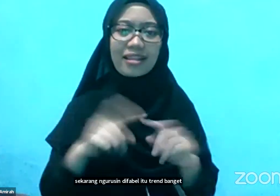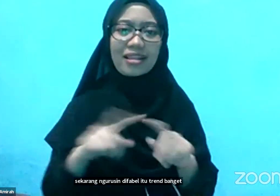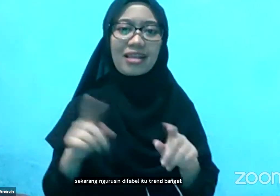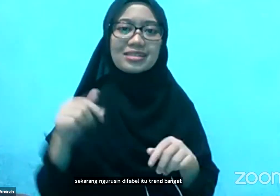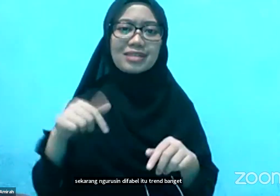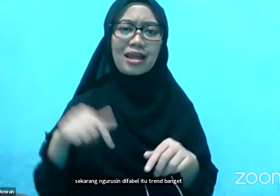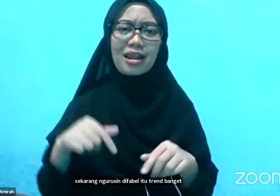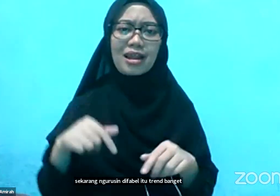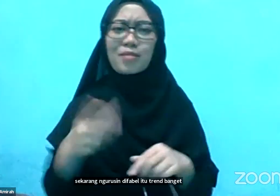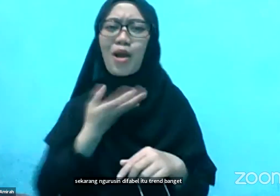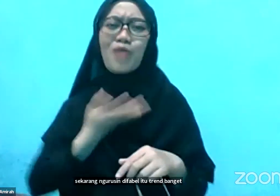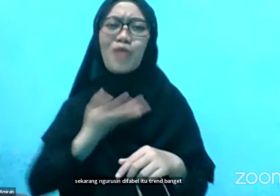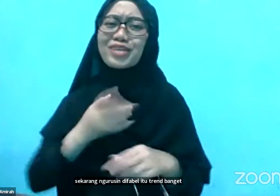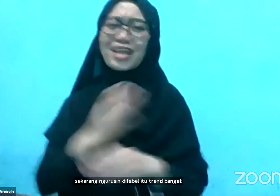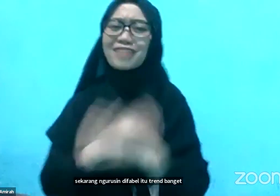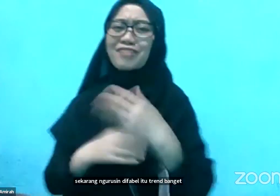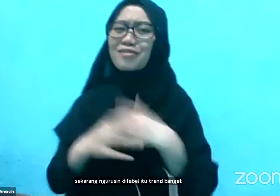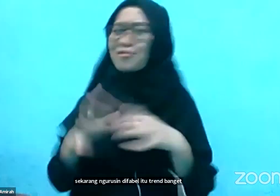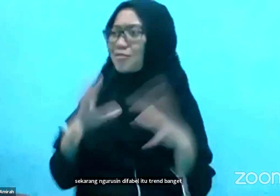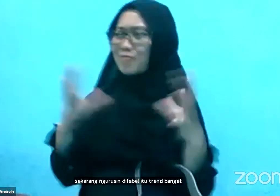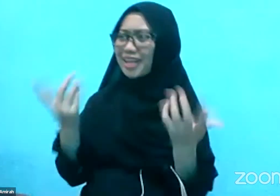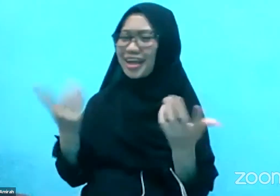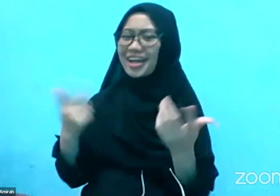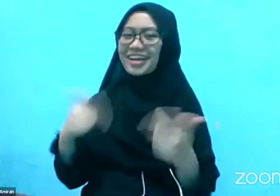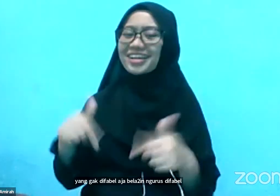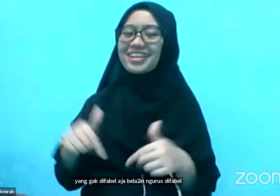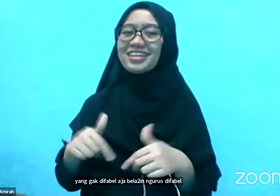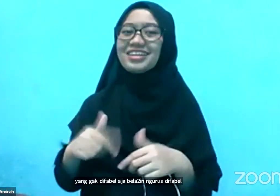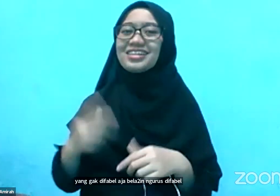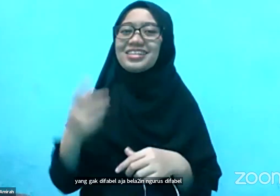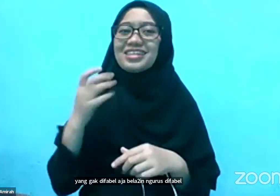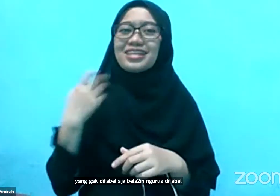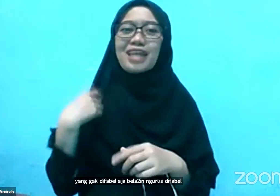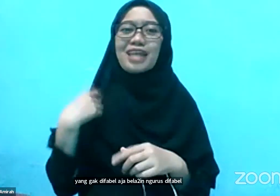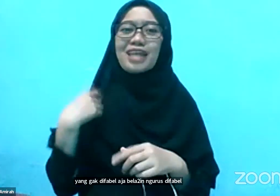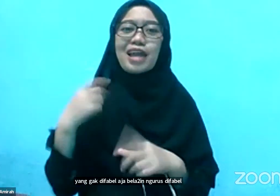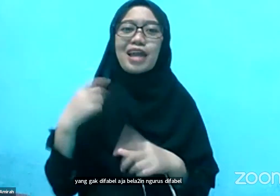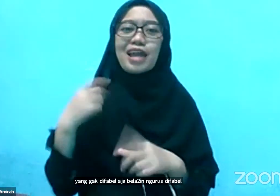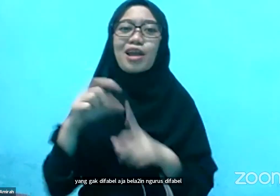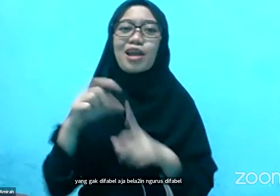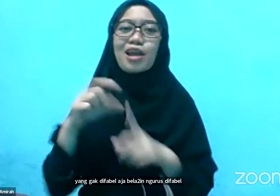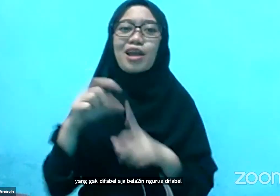Banyak nih Ada promo lagi Untuk jadi di Pable Dengan mudah sampai